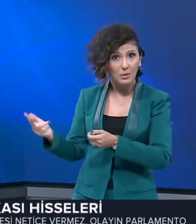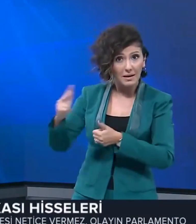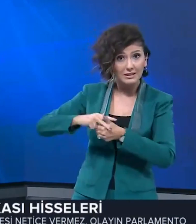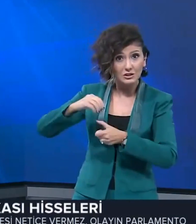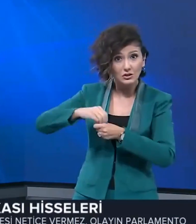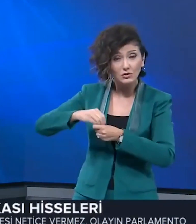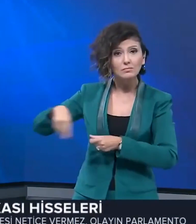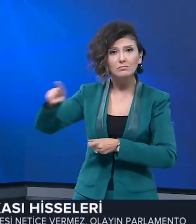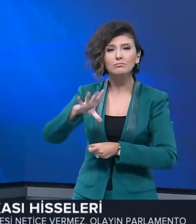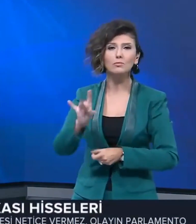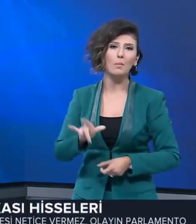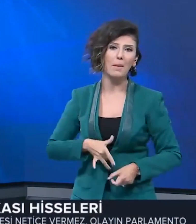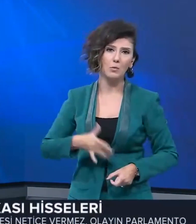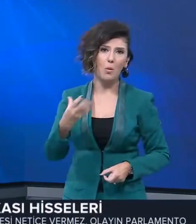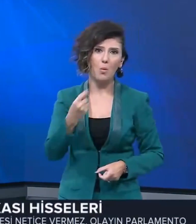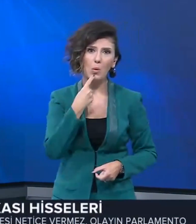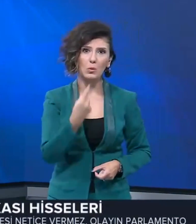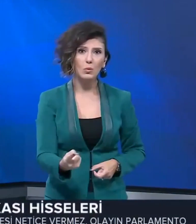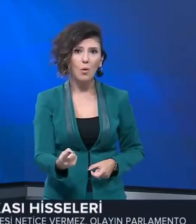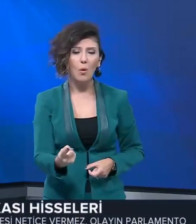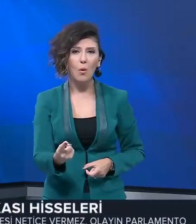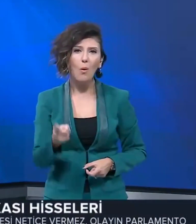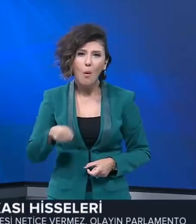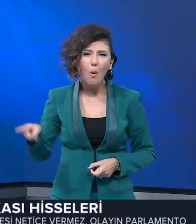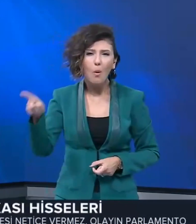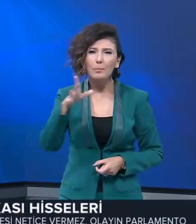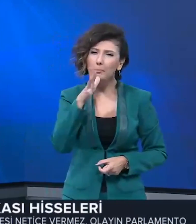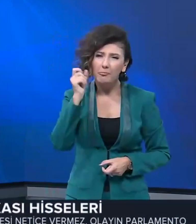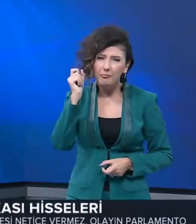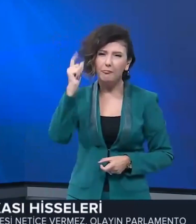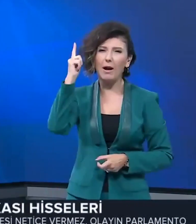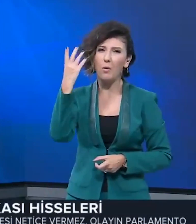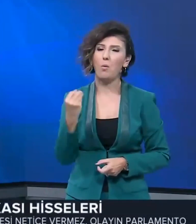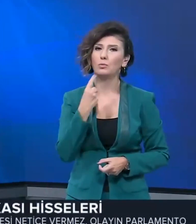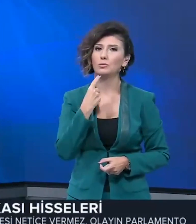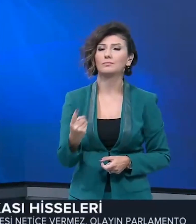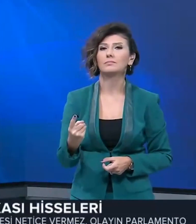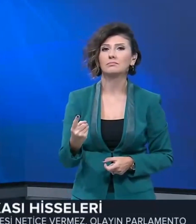onlar da gayet mutlu oldular. Onlar da bir farkındalık oluşturduk.